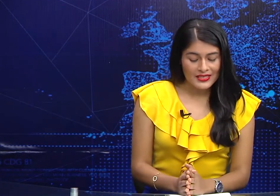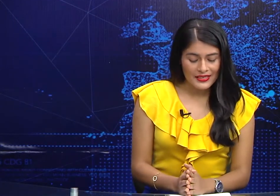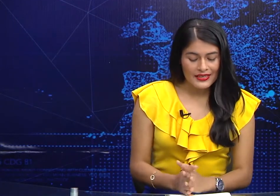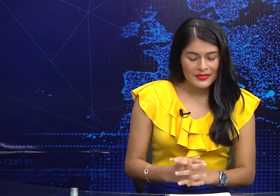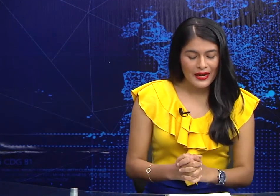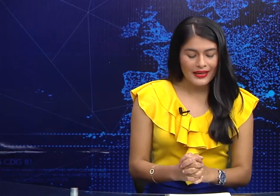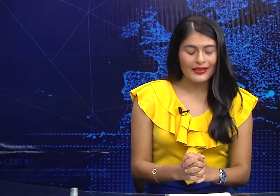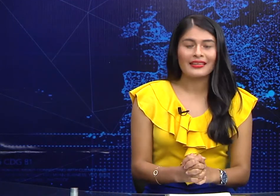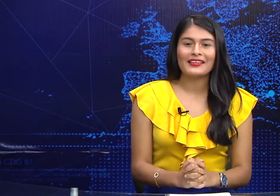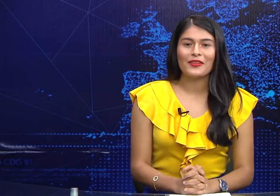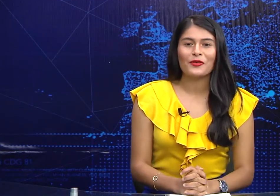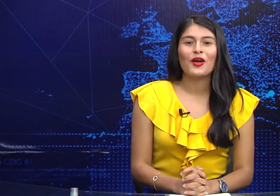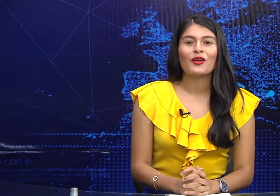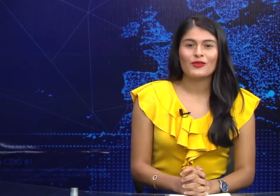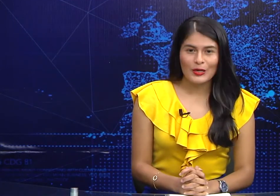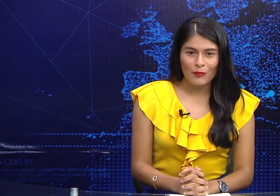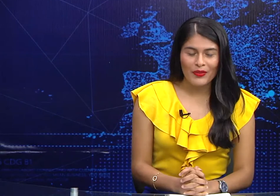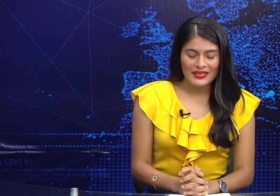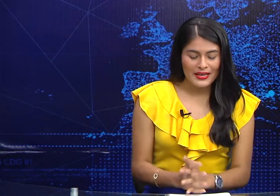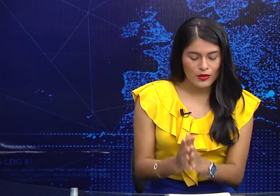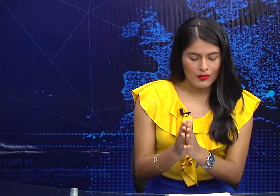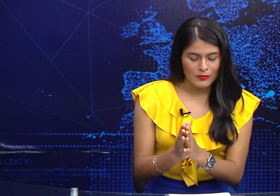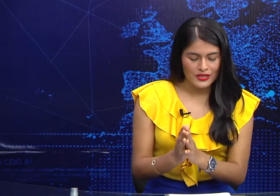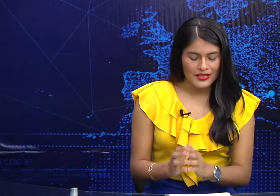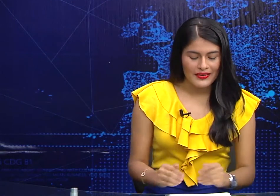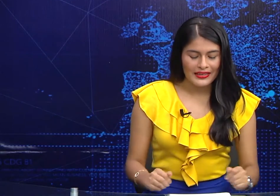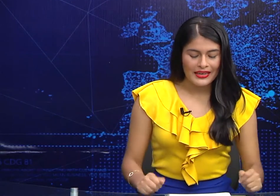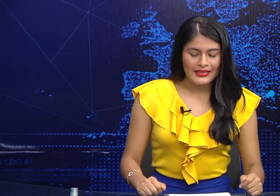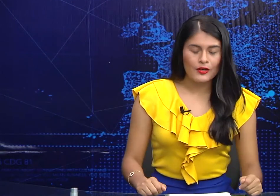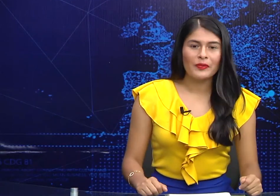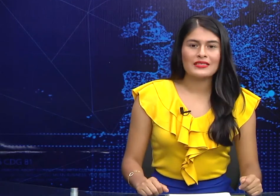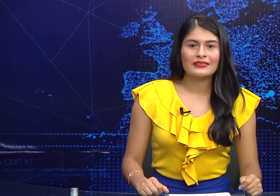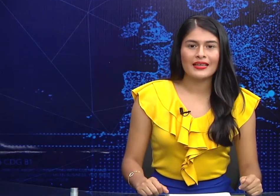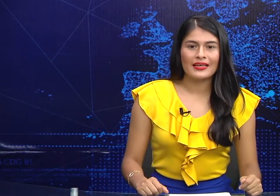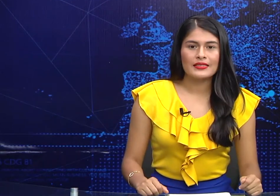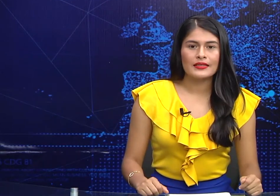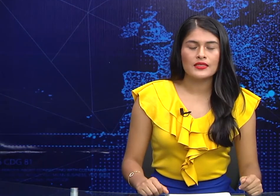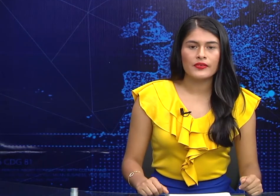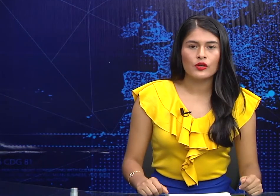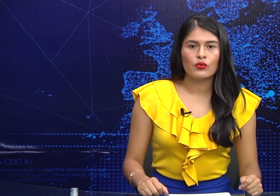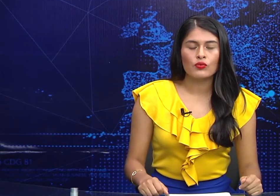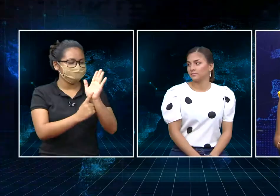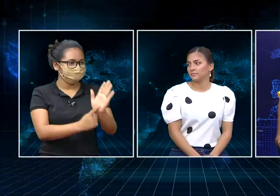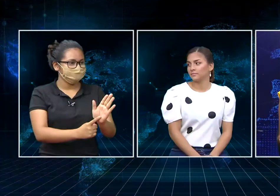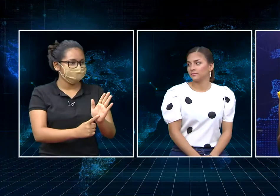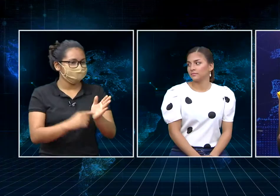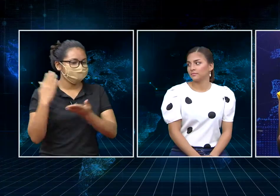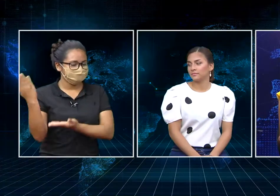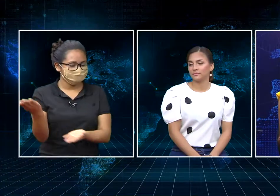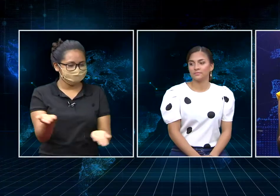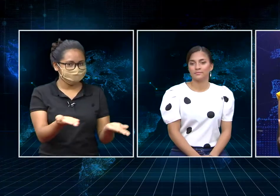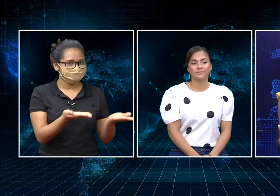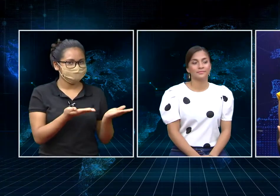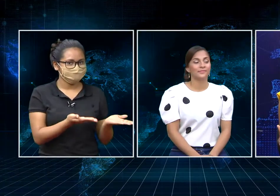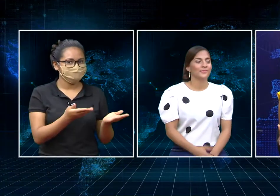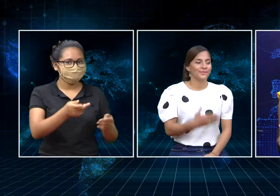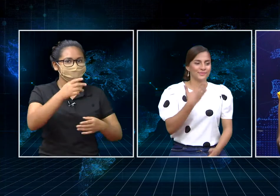será esa imagen? El día de hoy nos acompaña y lo vamos a saber. Quiero presentarles y recibir con un caluroso gusto a